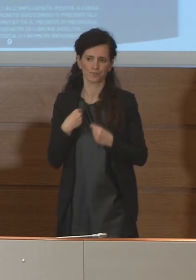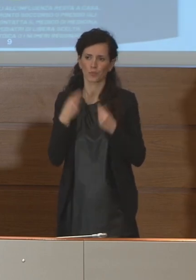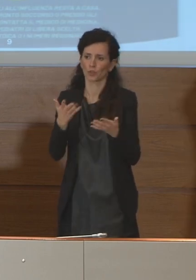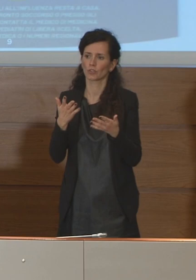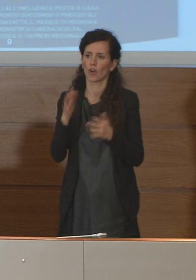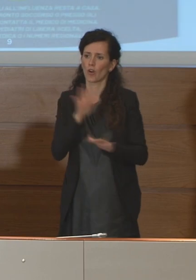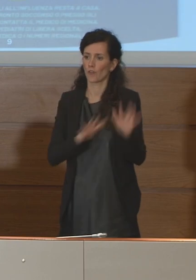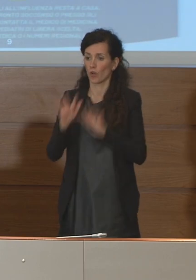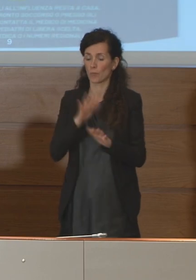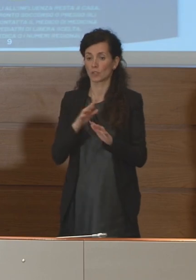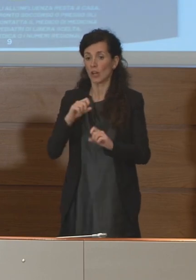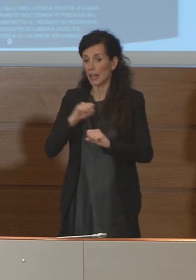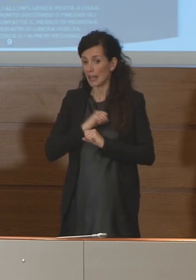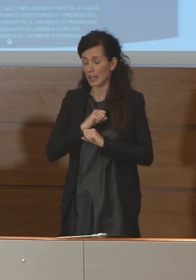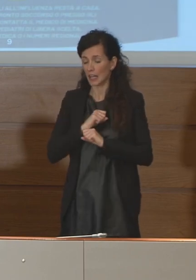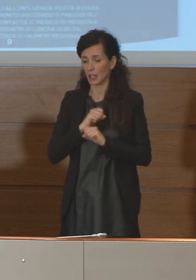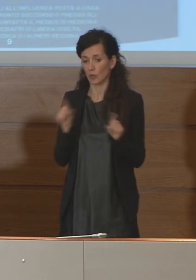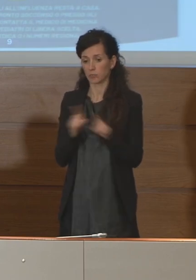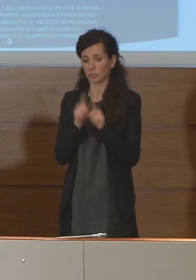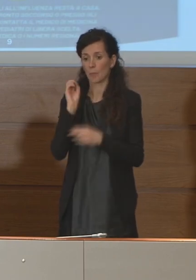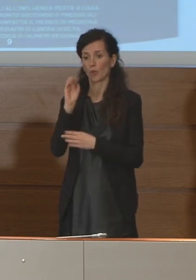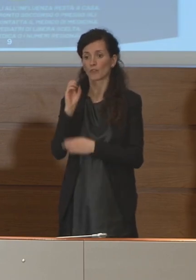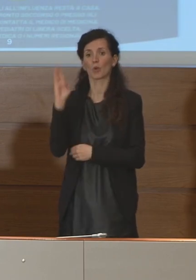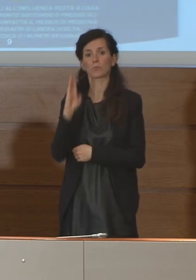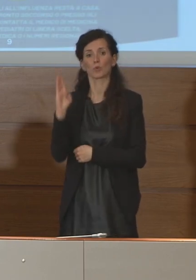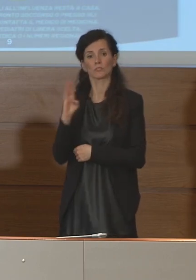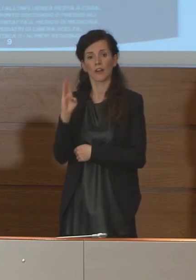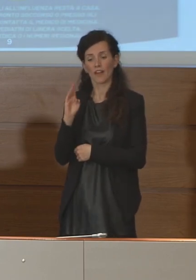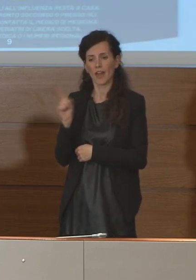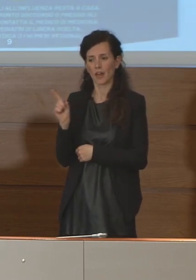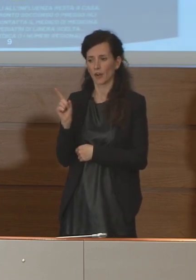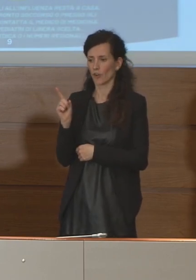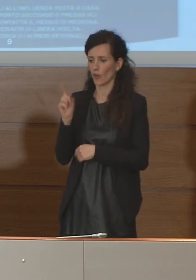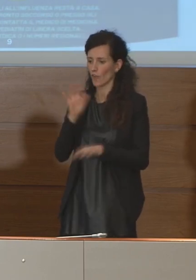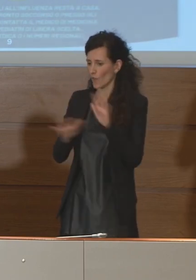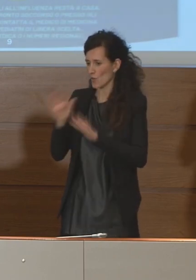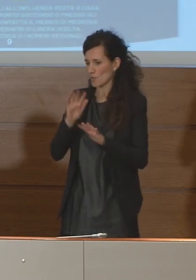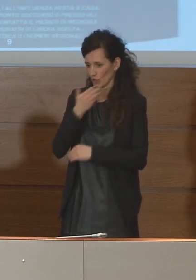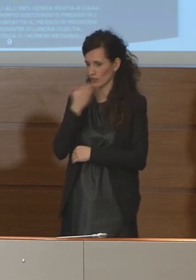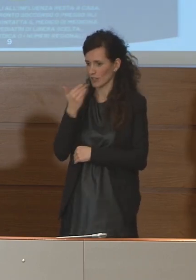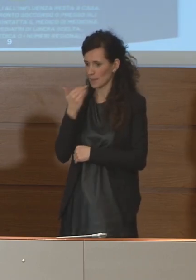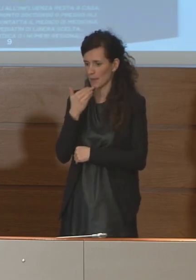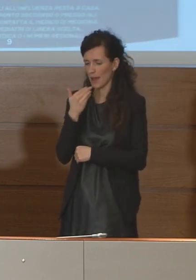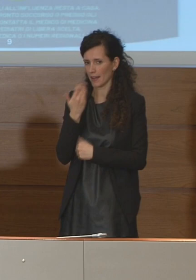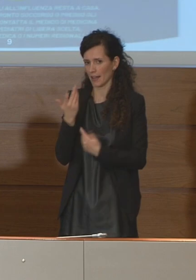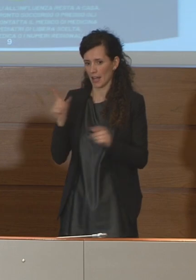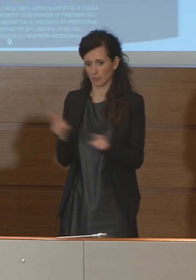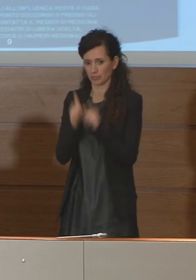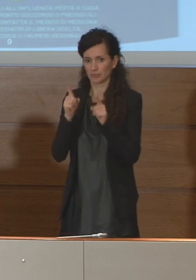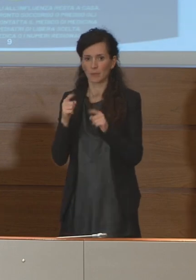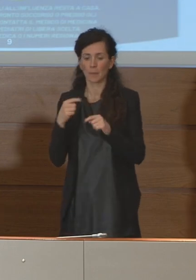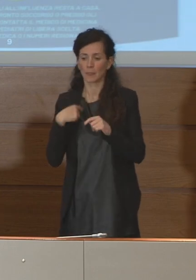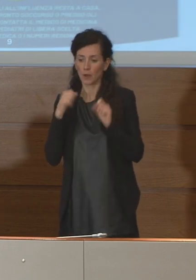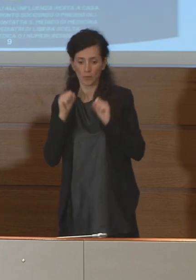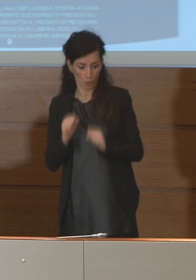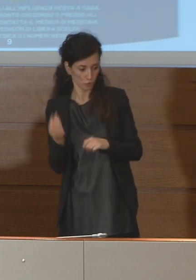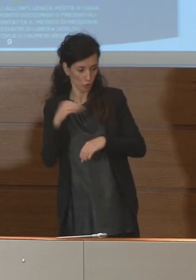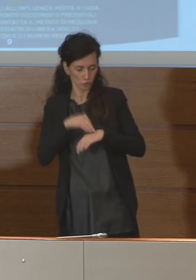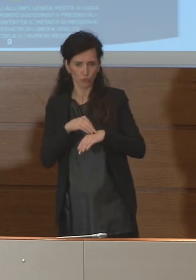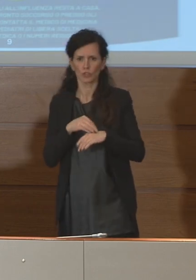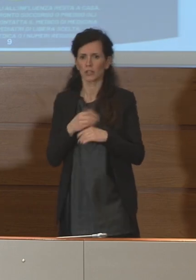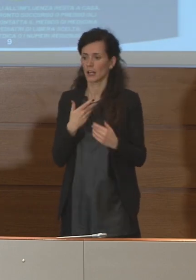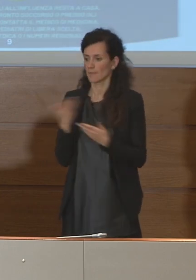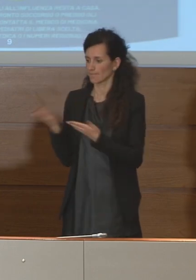professor Brusaferra abbia su questo elementi da poter fornire. Prego.